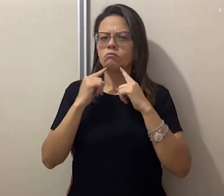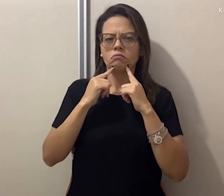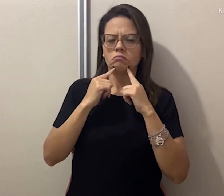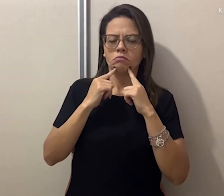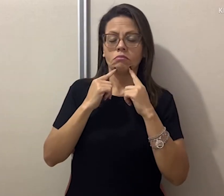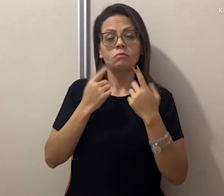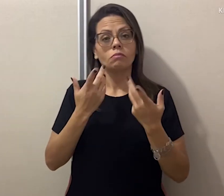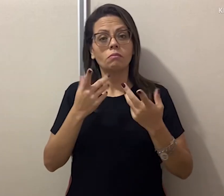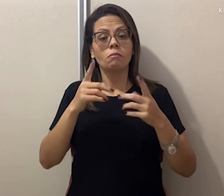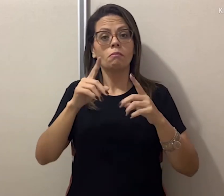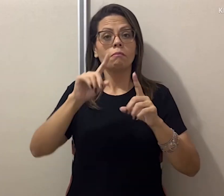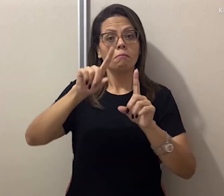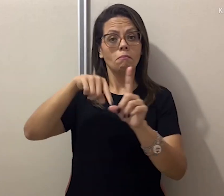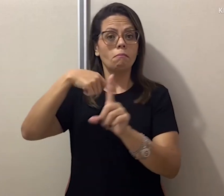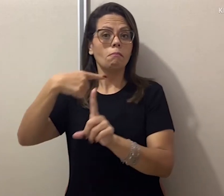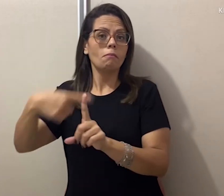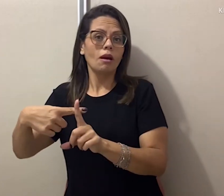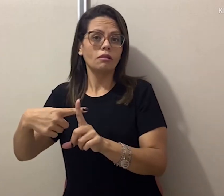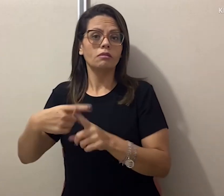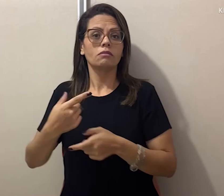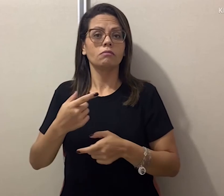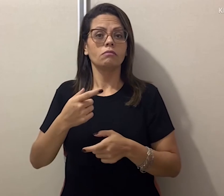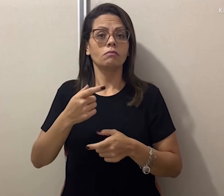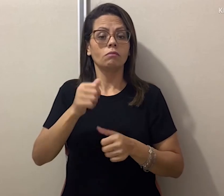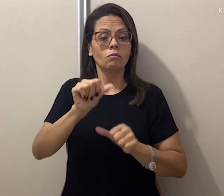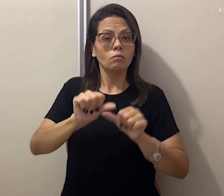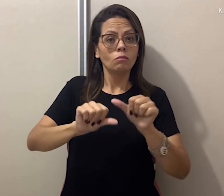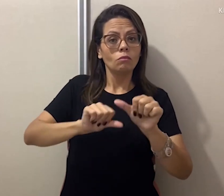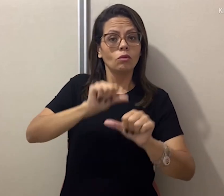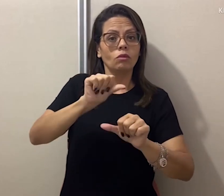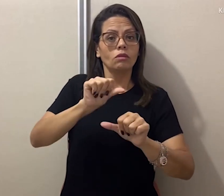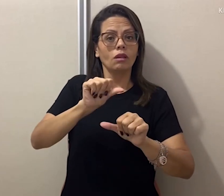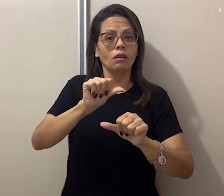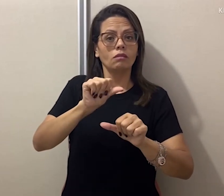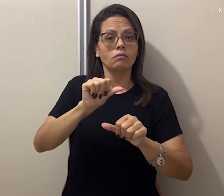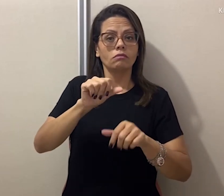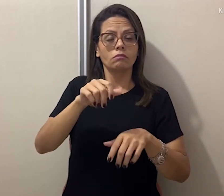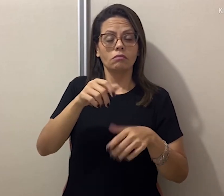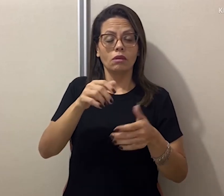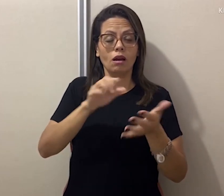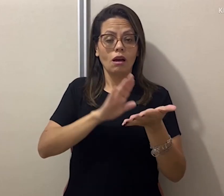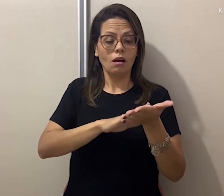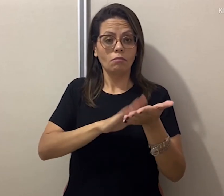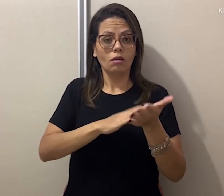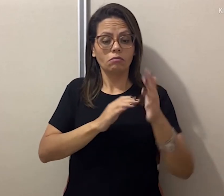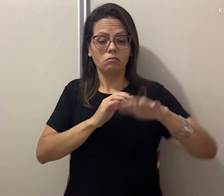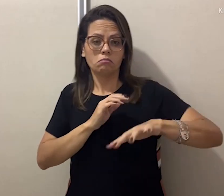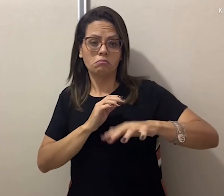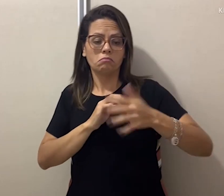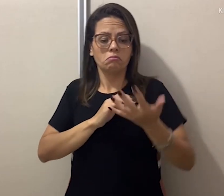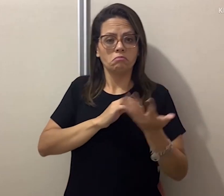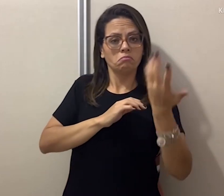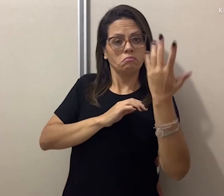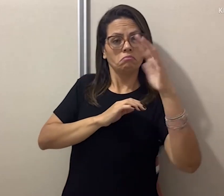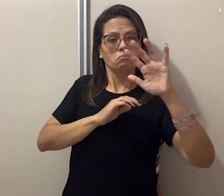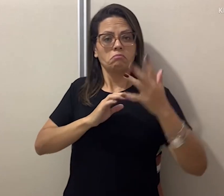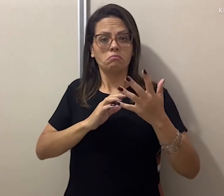como movimento da cabeça, uma expressão facial, mas, por exemplo, uma mudança também na orientação da mão,